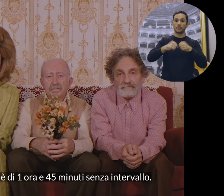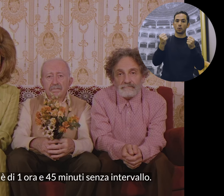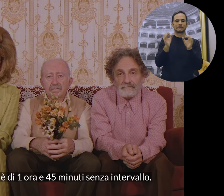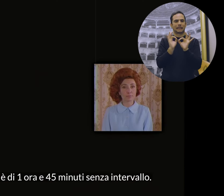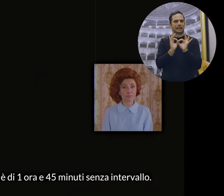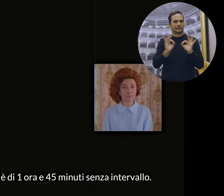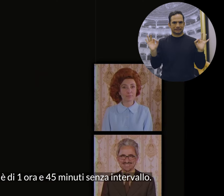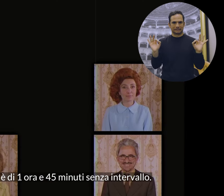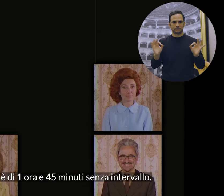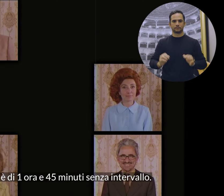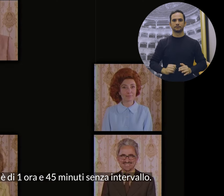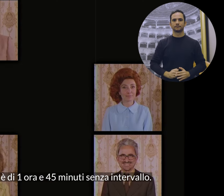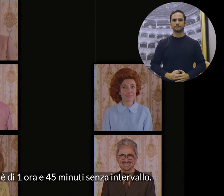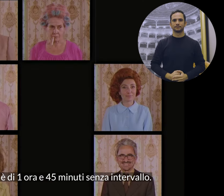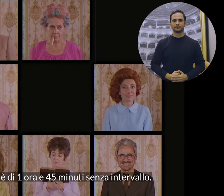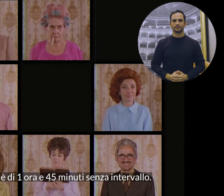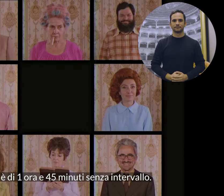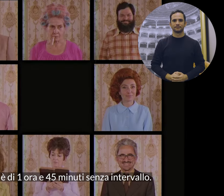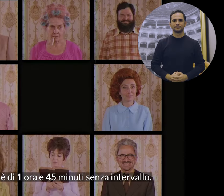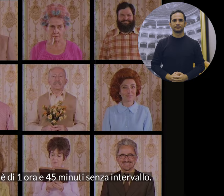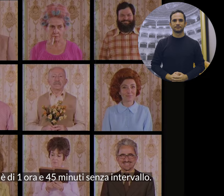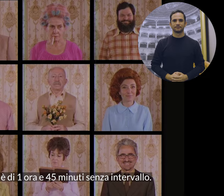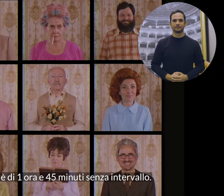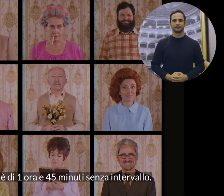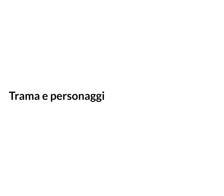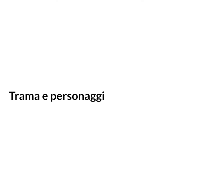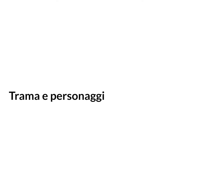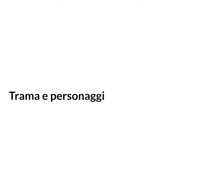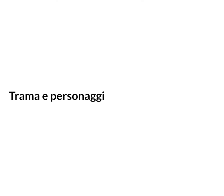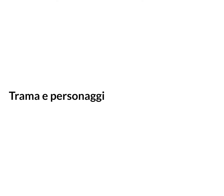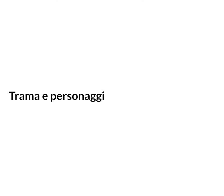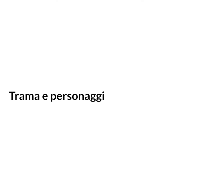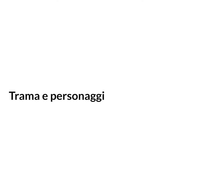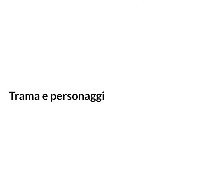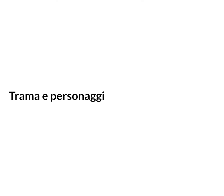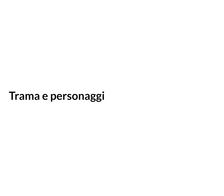1 ora e 45 minuti senza intervallo. Trama e personaggi.